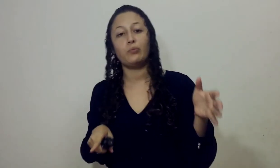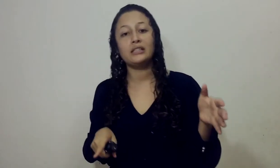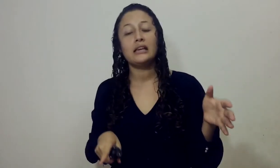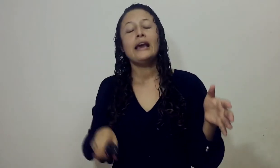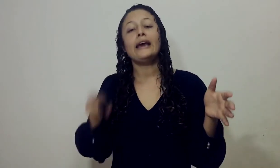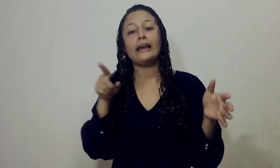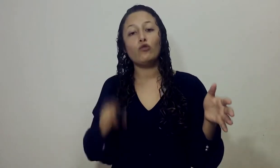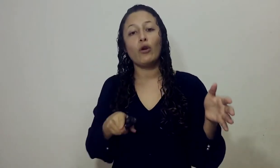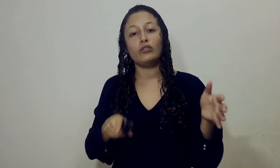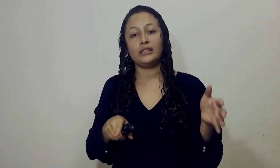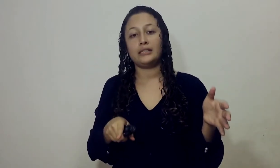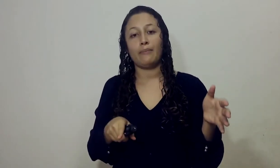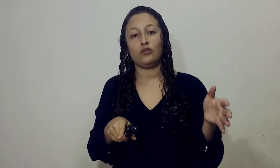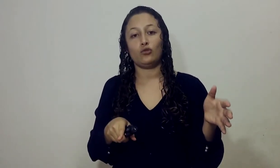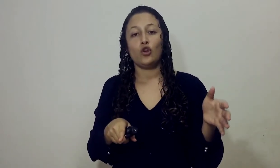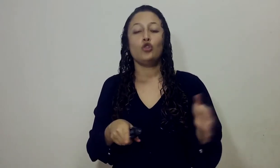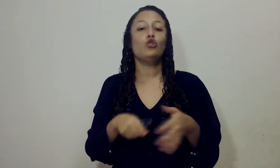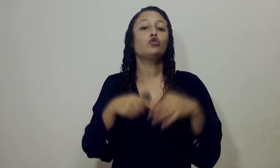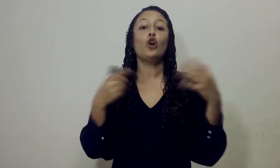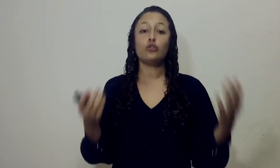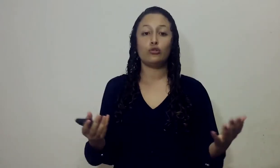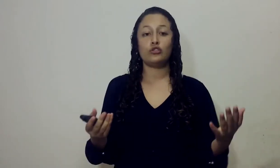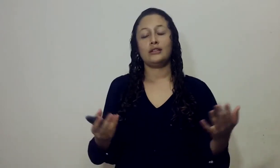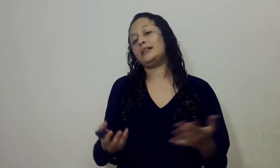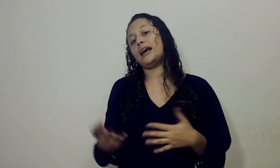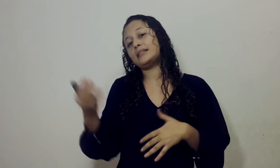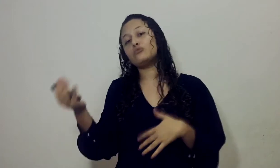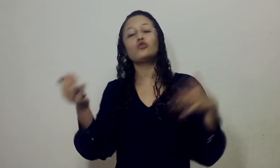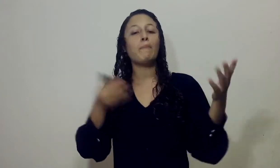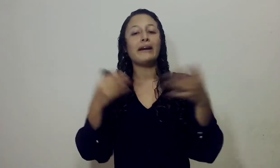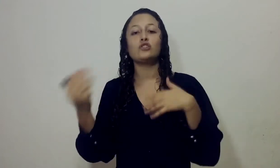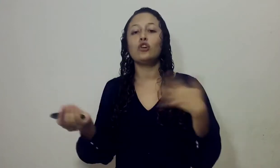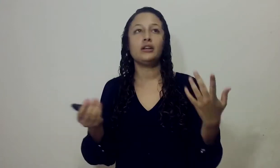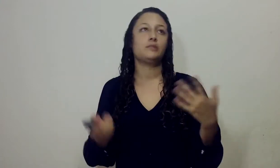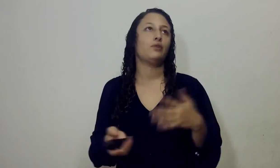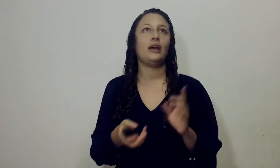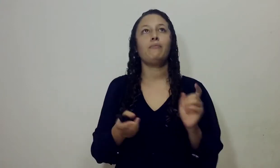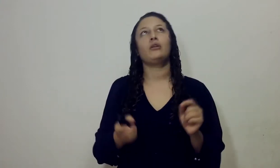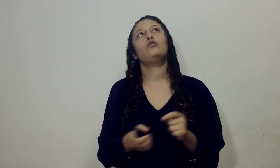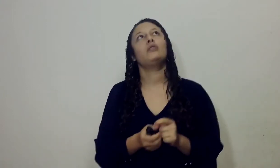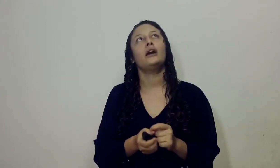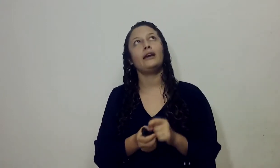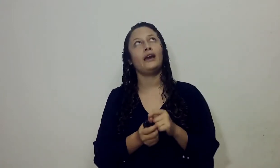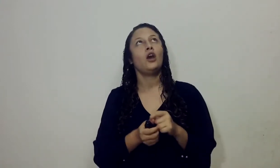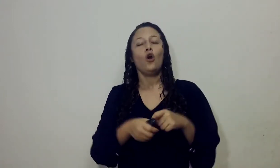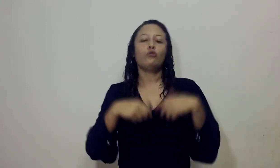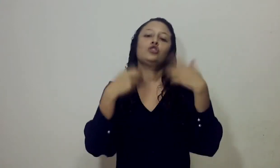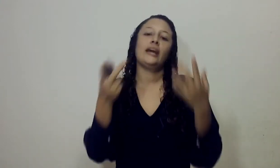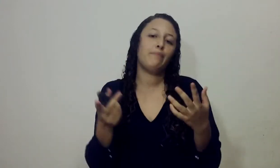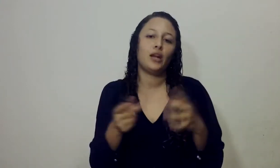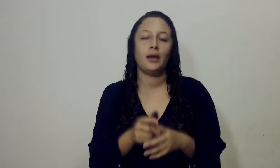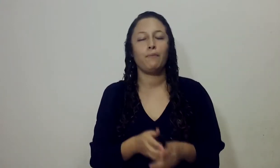pasar después en el Nuevo Testamento Nosotros si hacemos comparaciones Por ejemplo que yo diga que